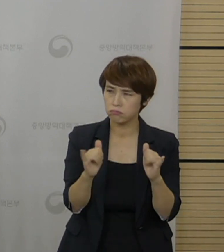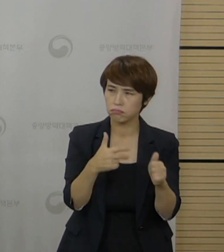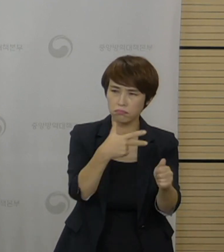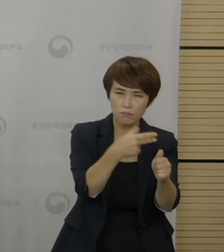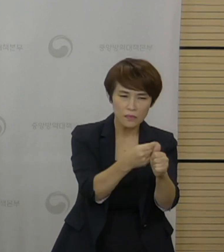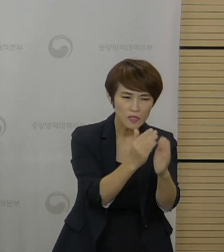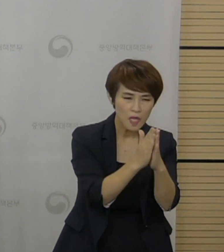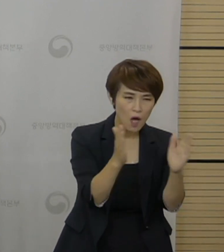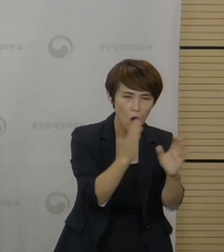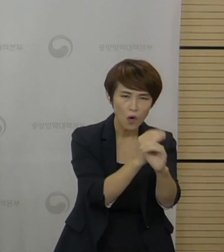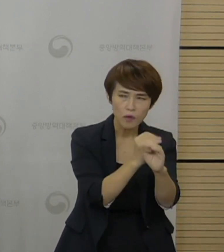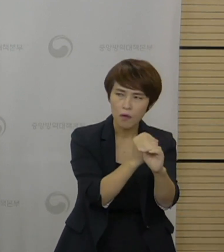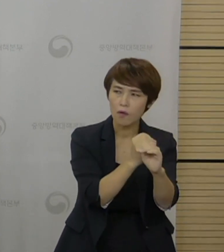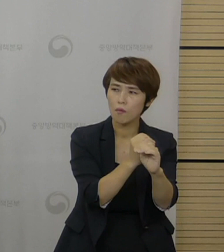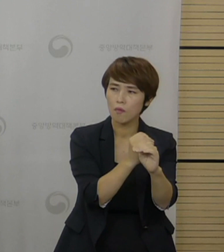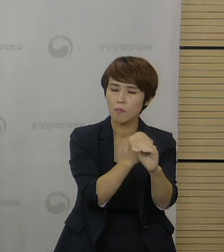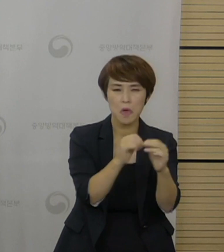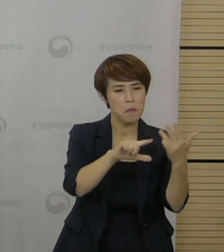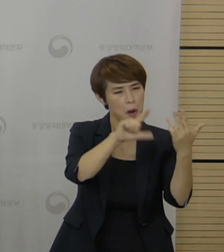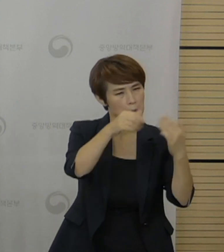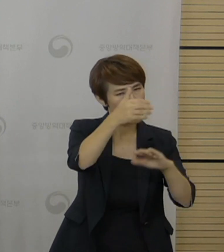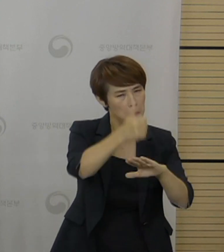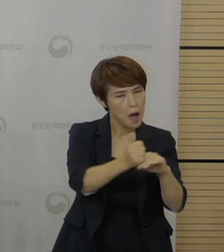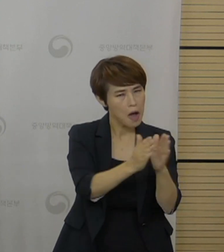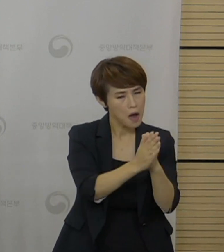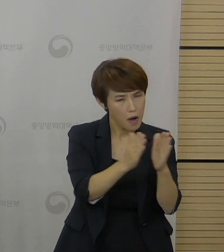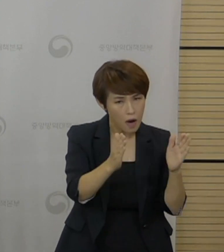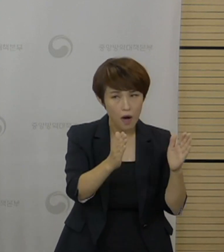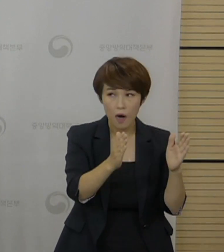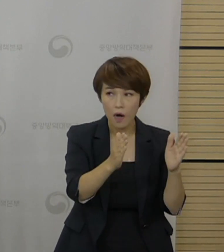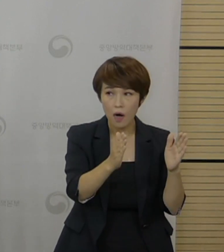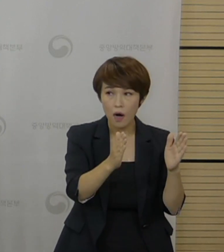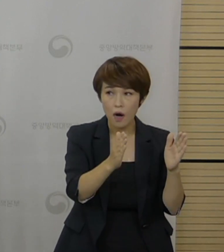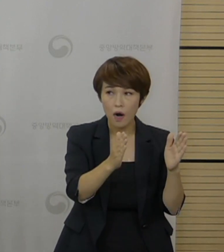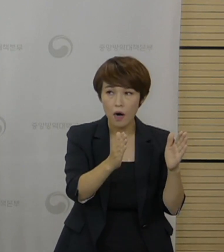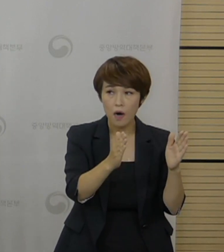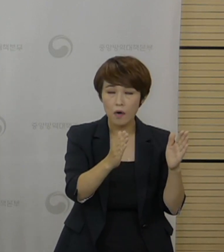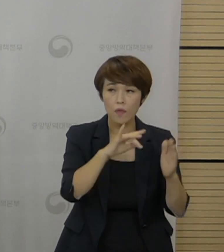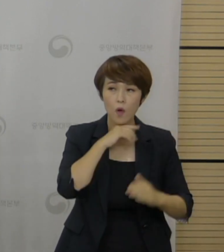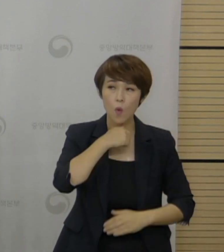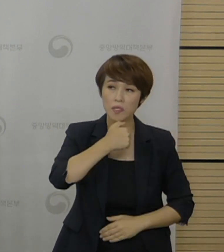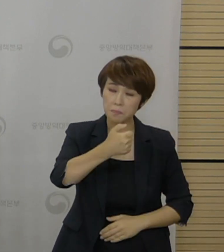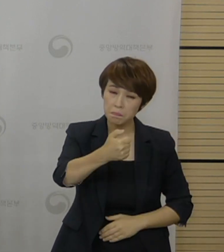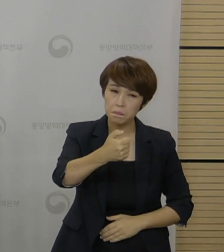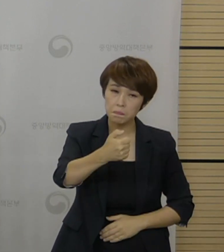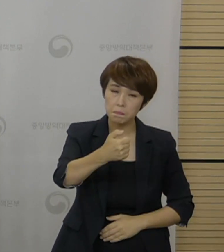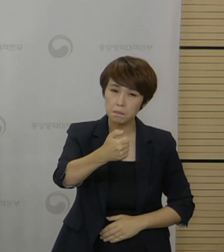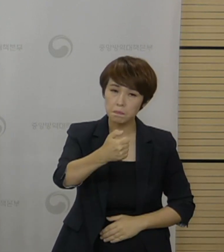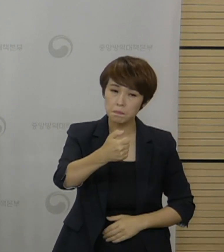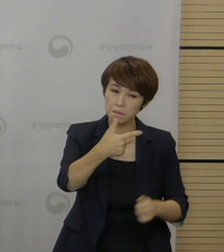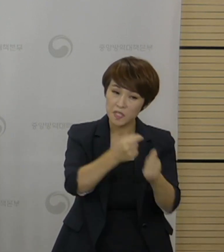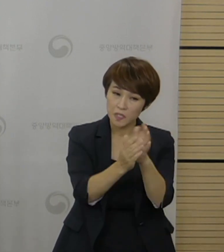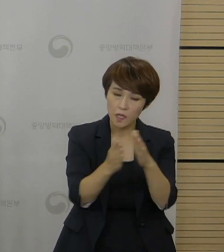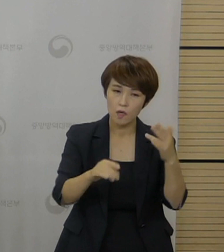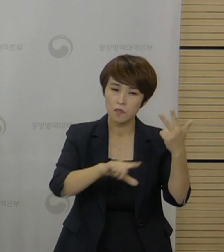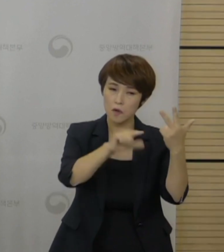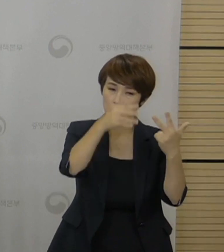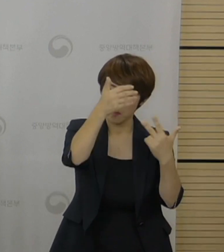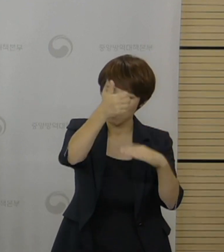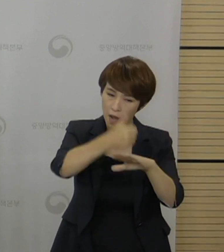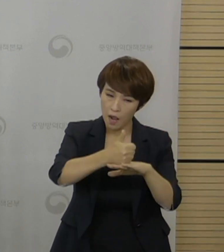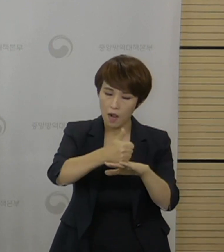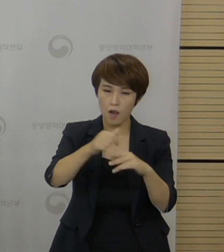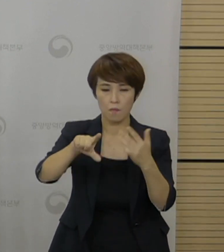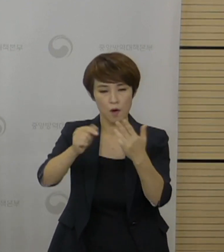시점에 대해서 일부에서는 8월 말 시작될 경우에 50대 접종 7월 말에서 8월 초 이후 일정